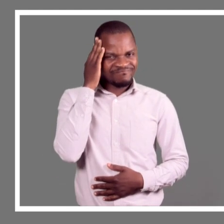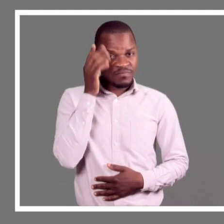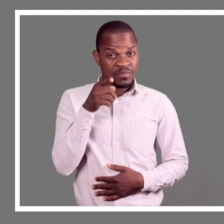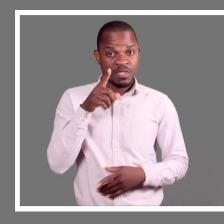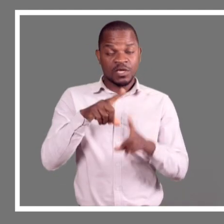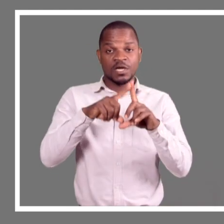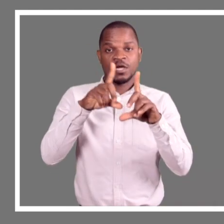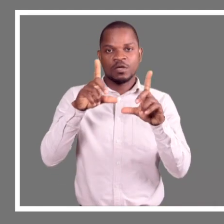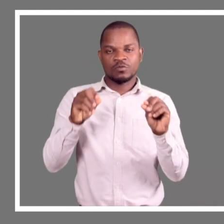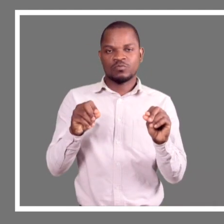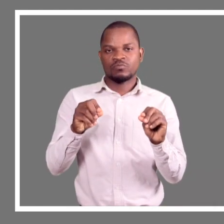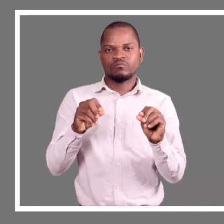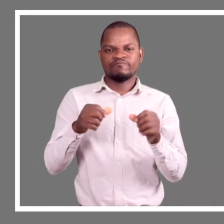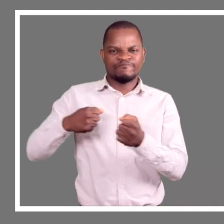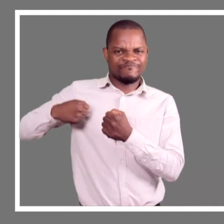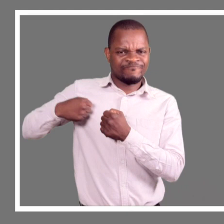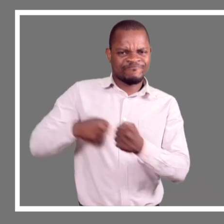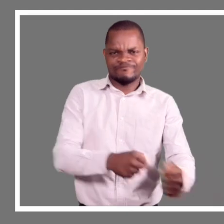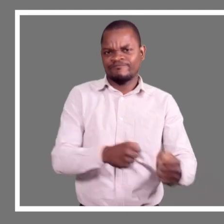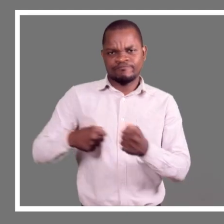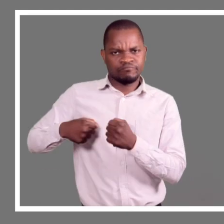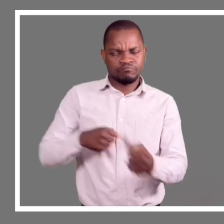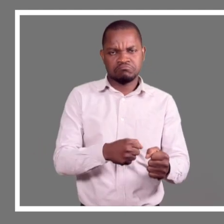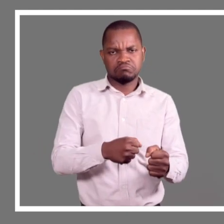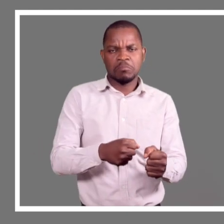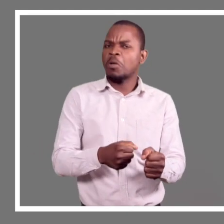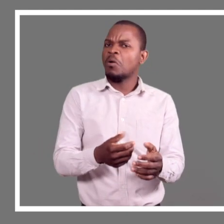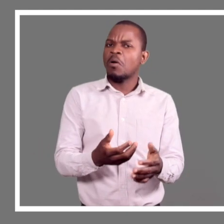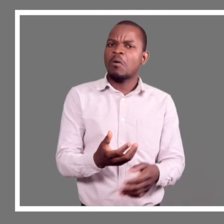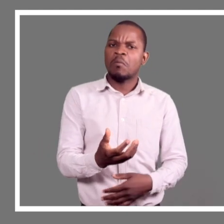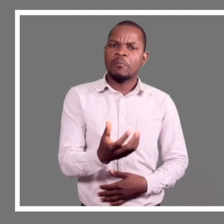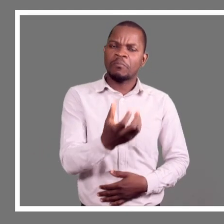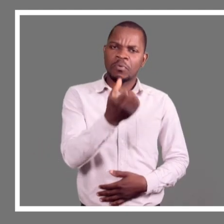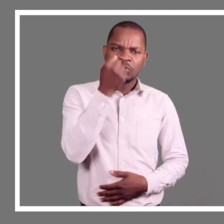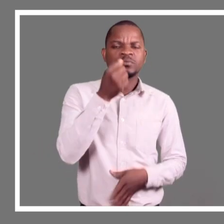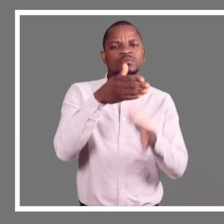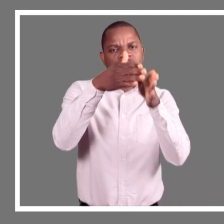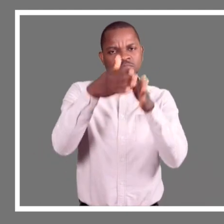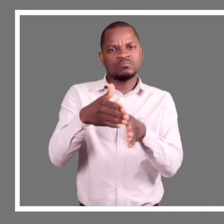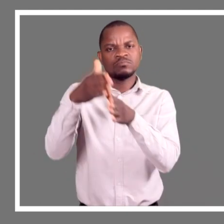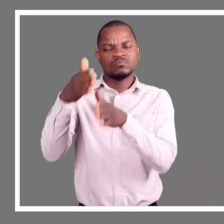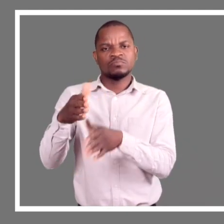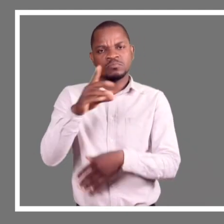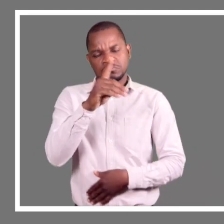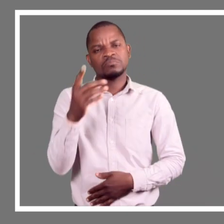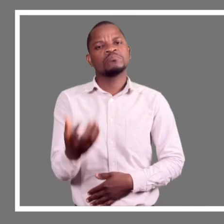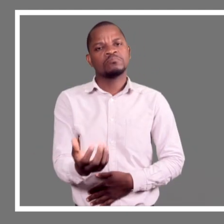fui vendo que a área da carpinteria é uma área que a pessoa com deficiência pode fazer alguma